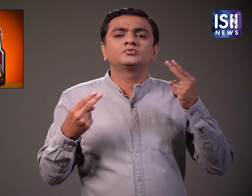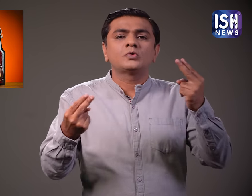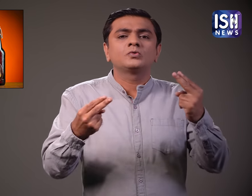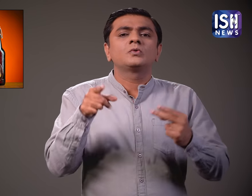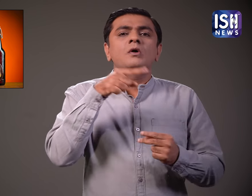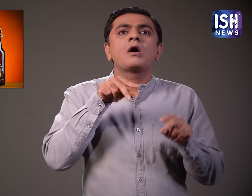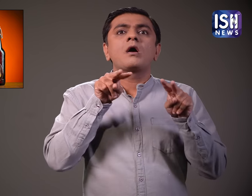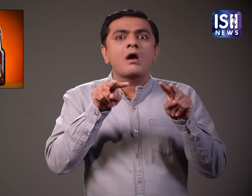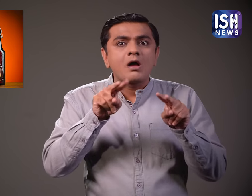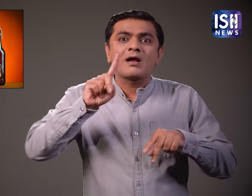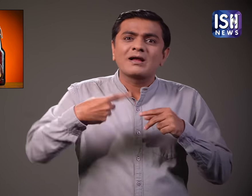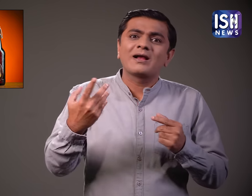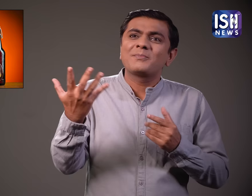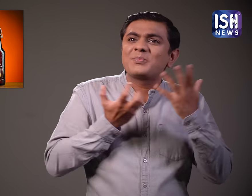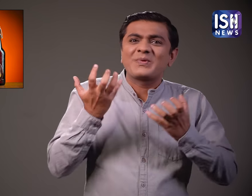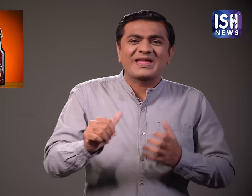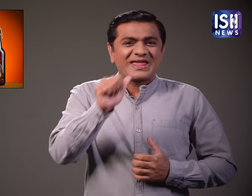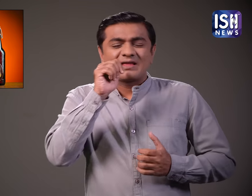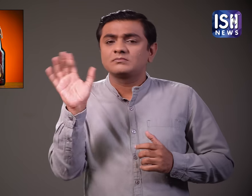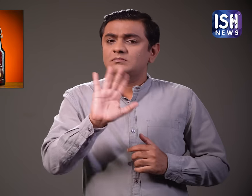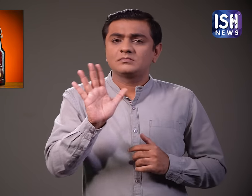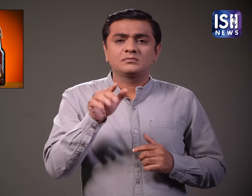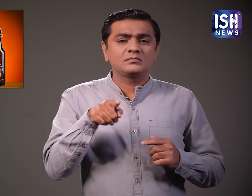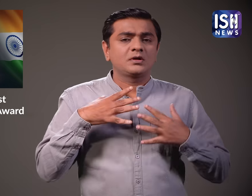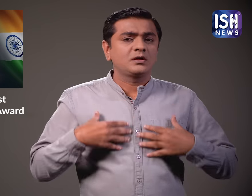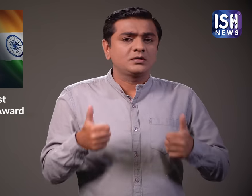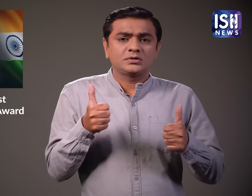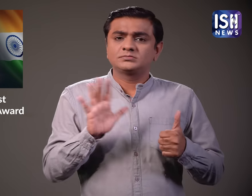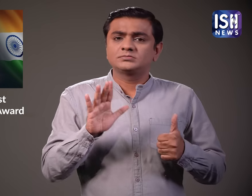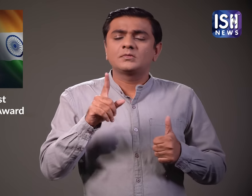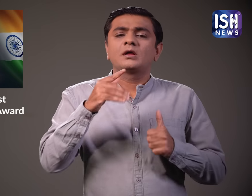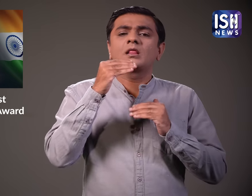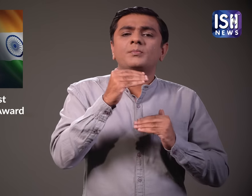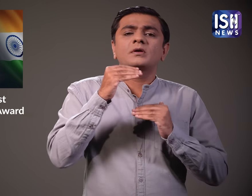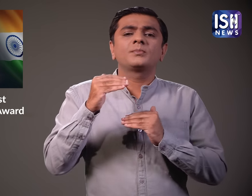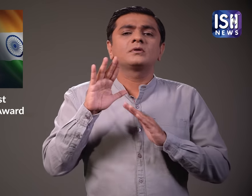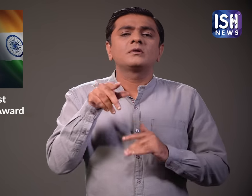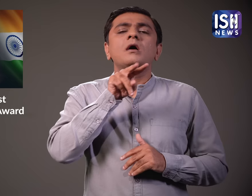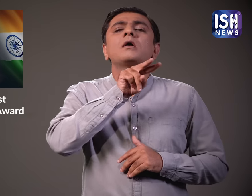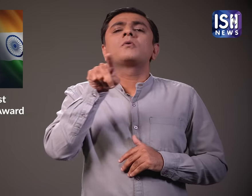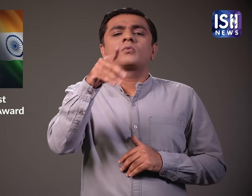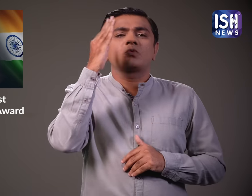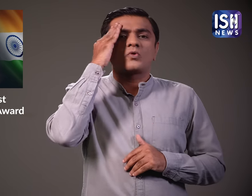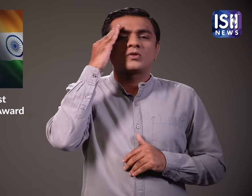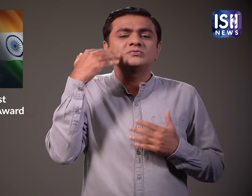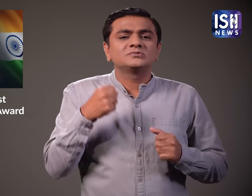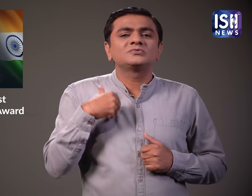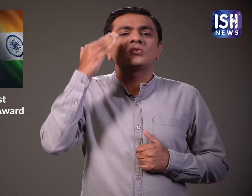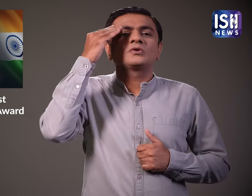वीडियो देखने के बाद विस्की की बोतले खरीदना शुरू ना कर दीजिए ये स्वास्ता नहीं है सियमत मातरा में पिये ये वीडियो केवल आपकी